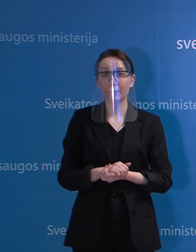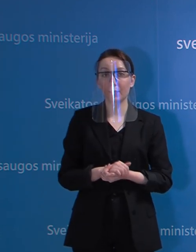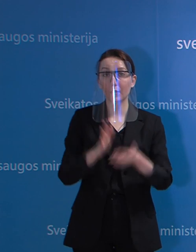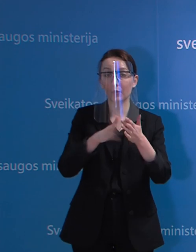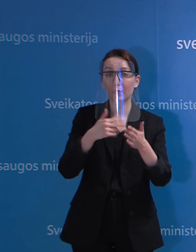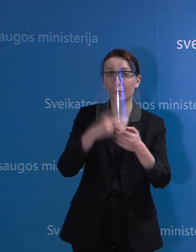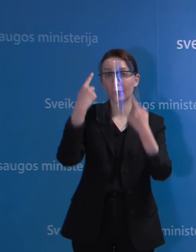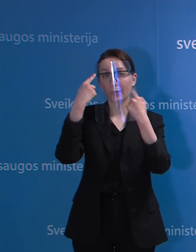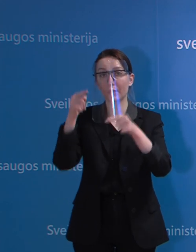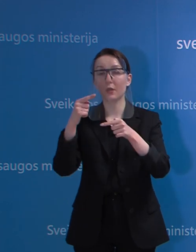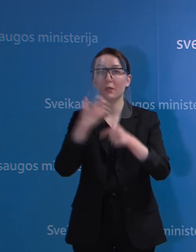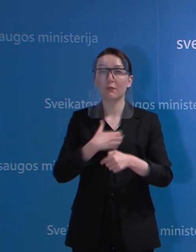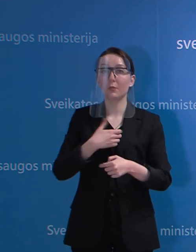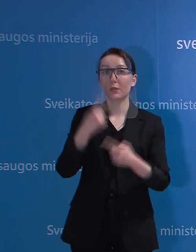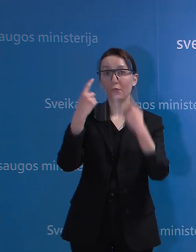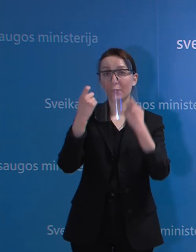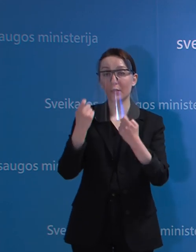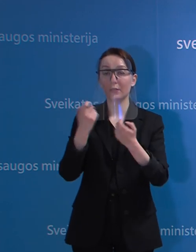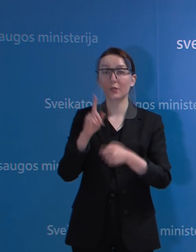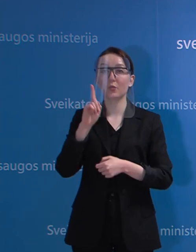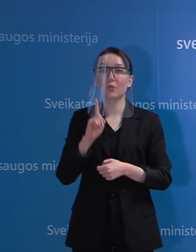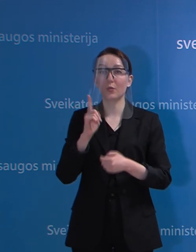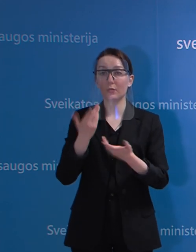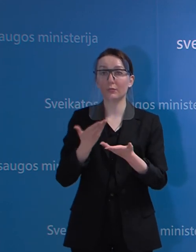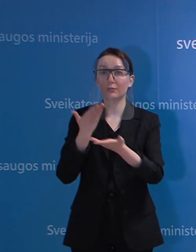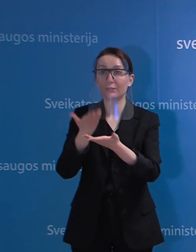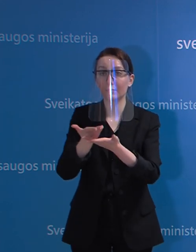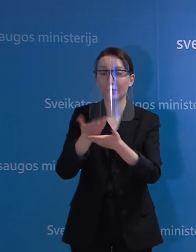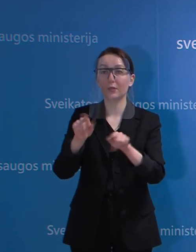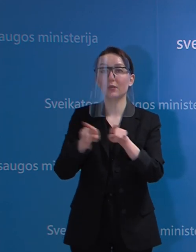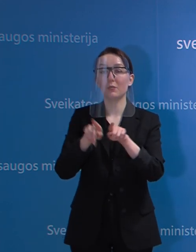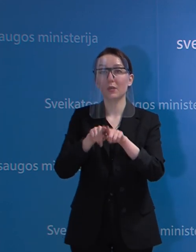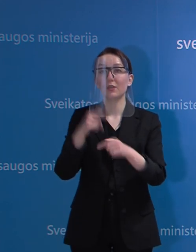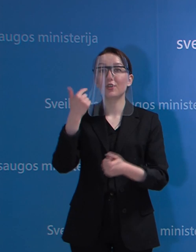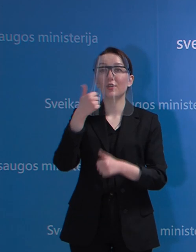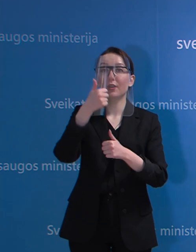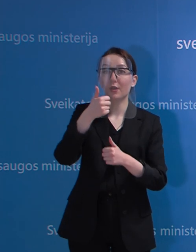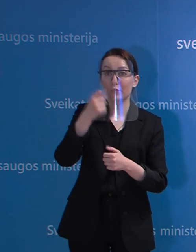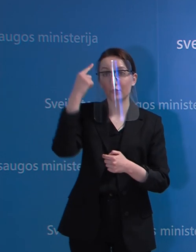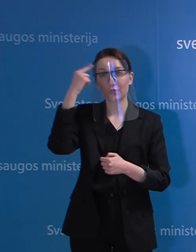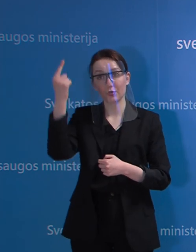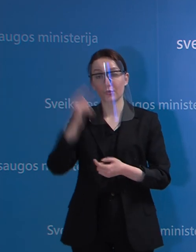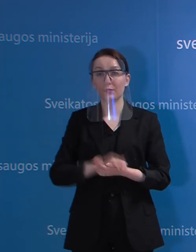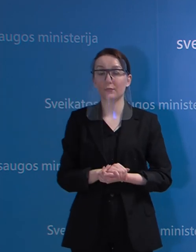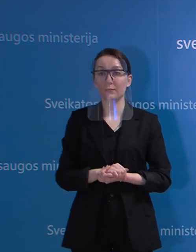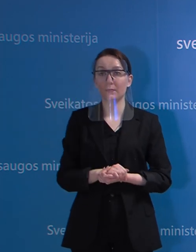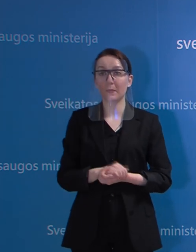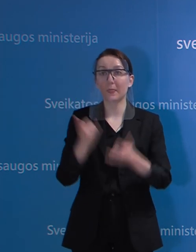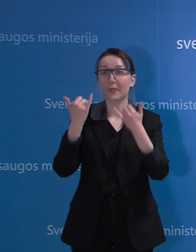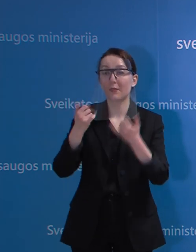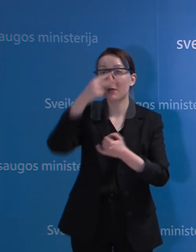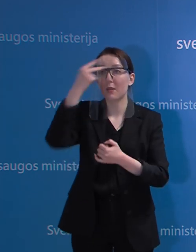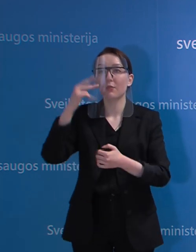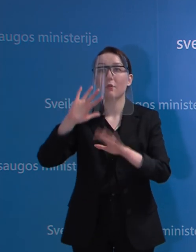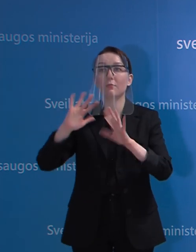kitos svarbios informacijos noriu pasidalinti ir geromis žiniomis, kurios įvykė yra šiandien